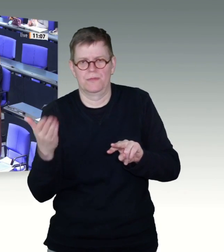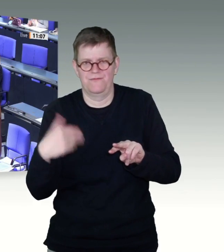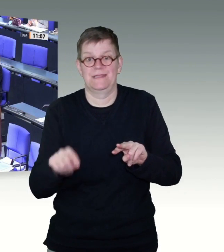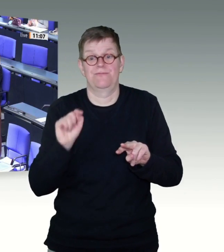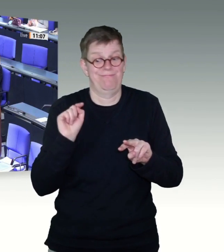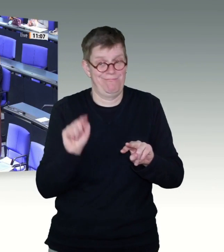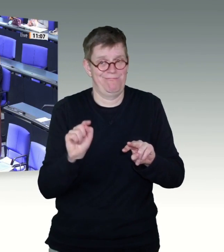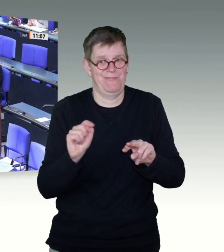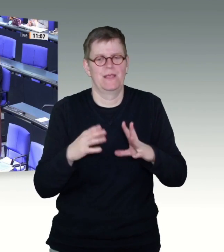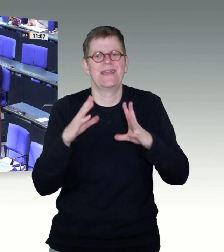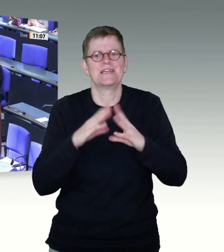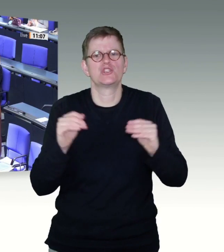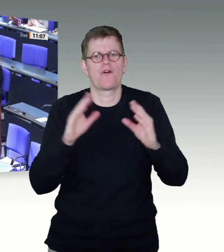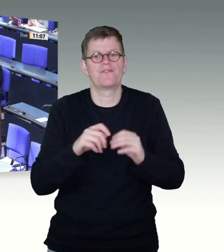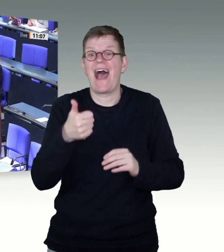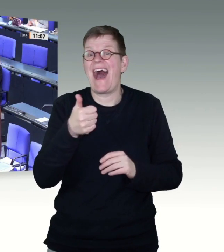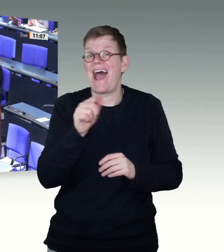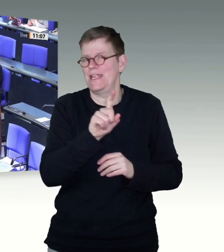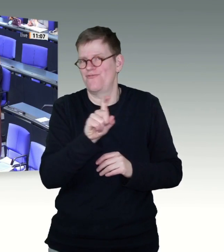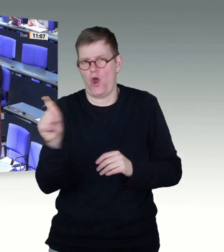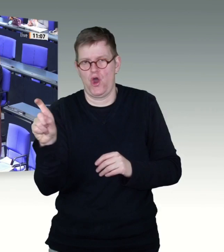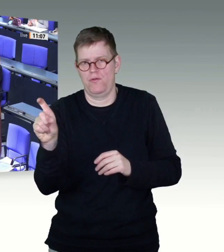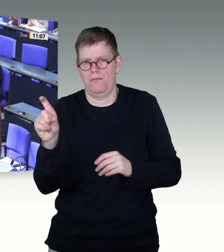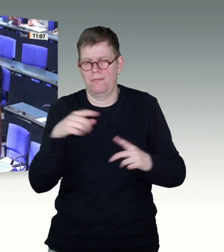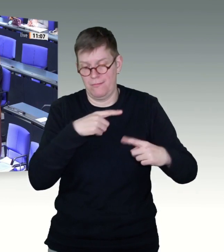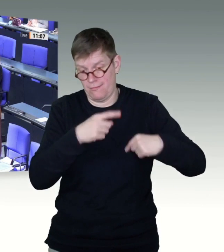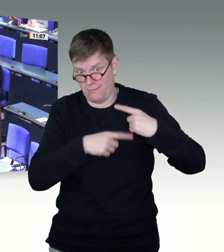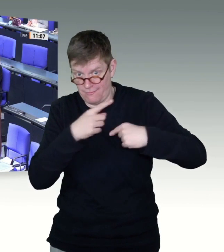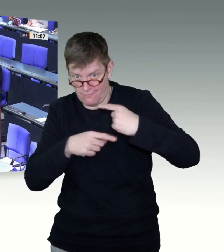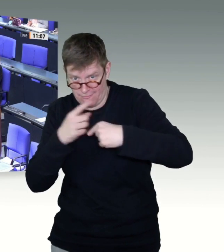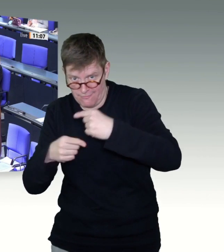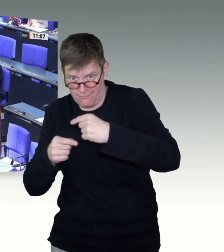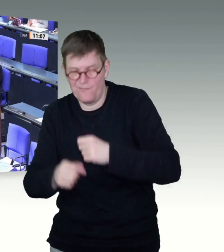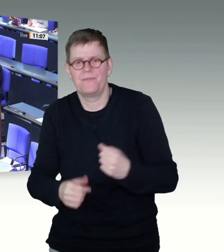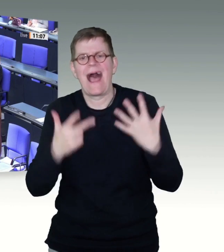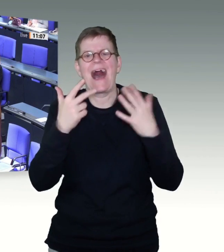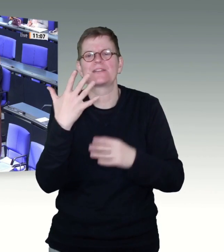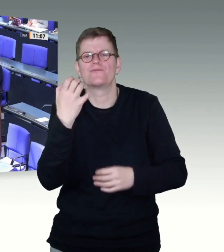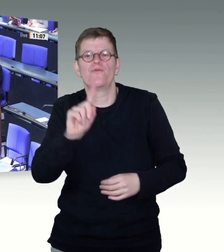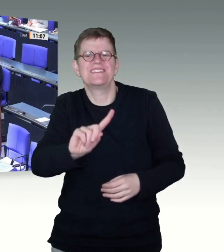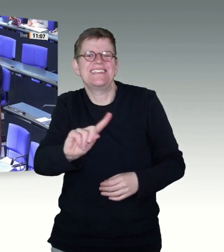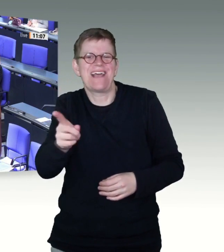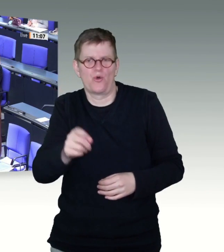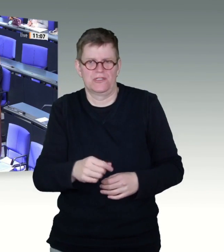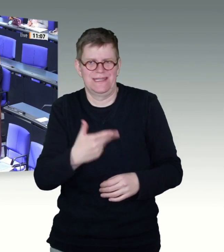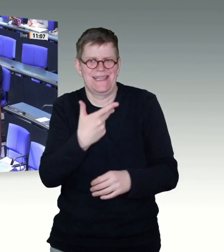eine Woche gedauert. Und damit sind 58.000 Dosen liegen geblieben. Und das ist ja wohl ein Verschulden des